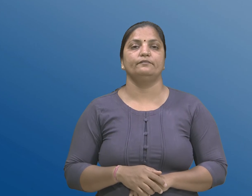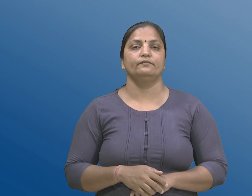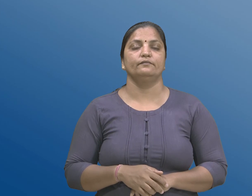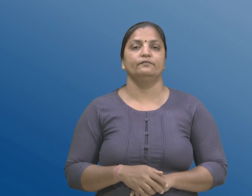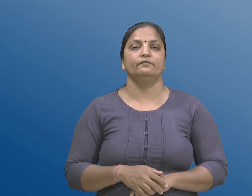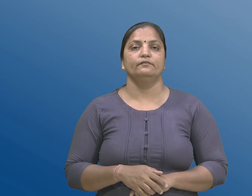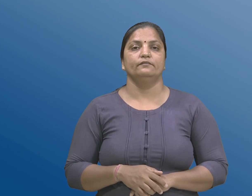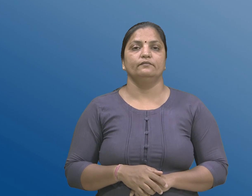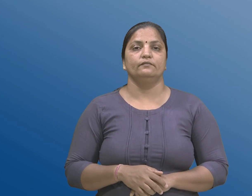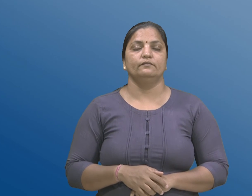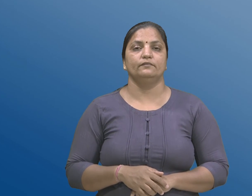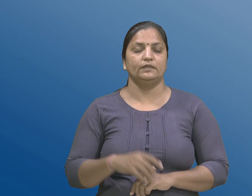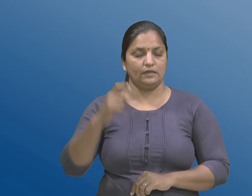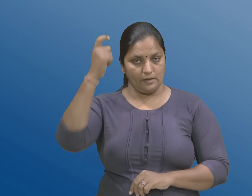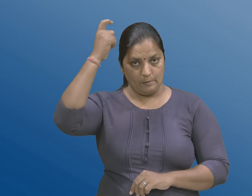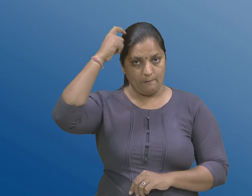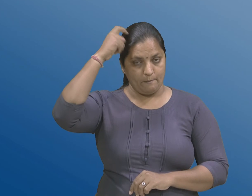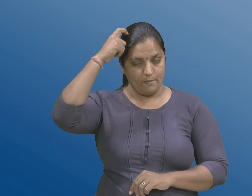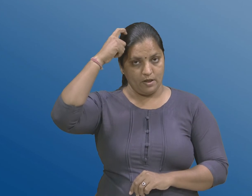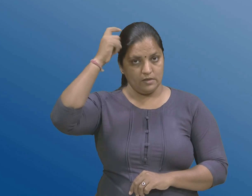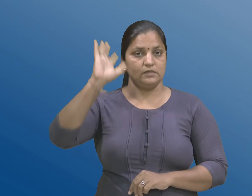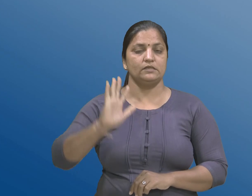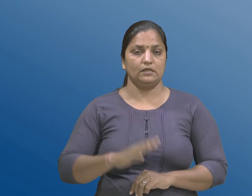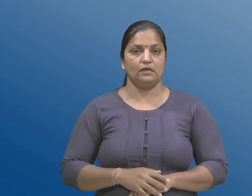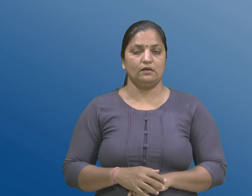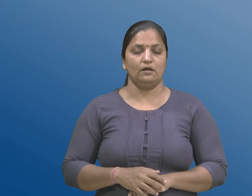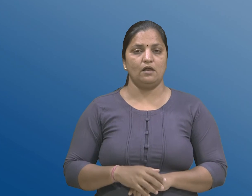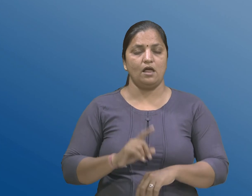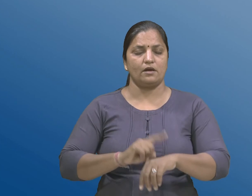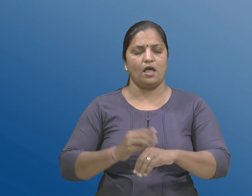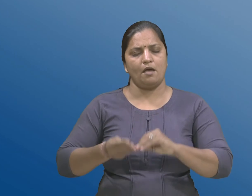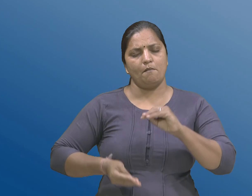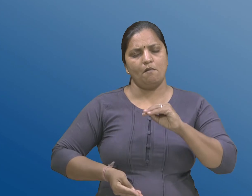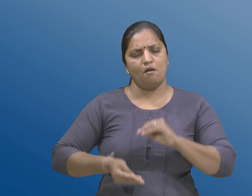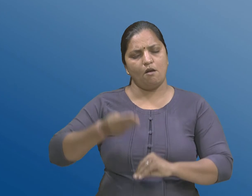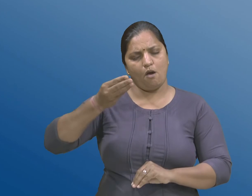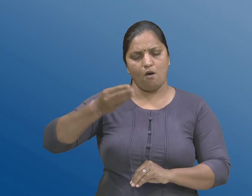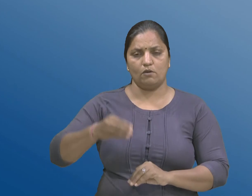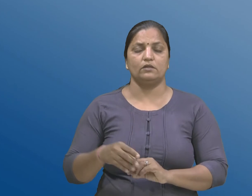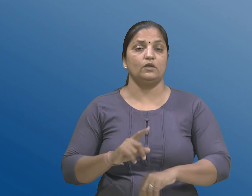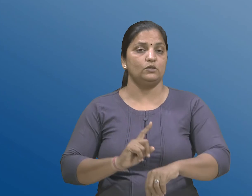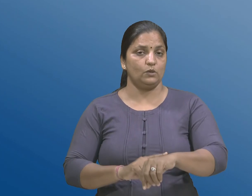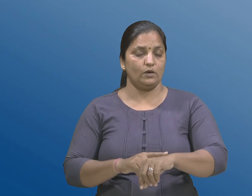मस्थिष तंत्र नी एक दिर्ग कालीन अवस्था, जे विके,